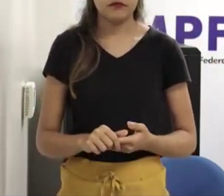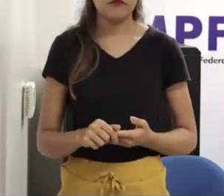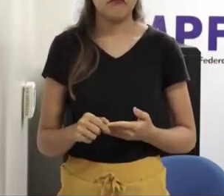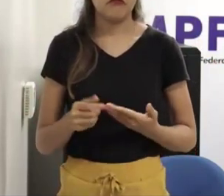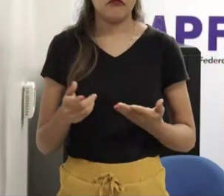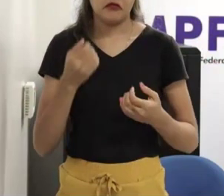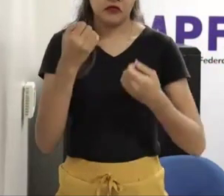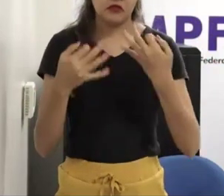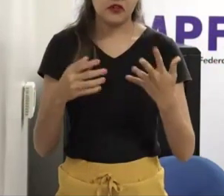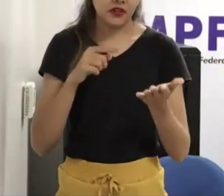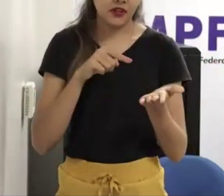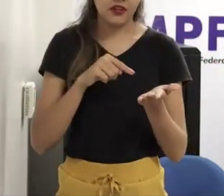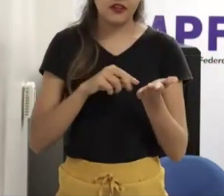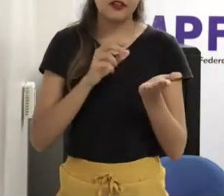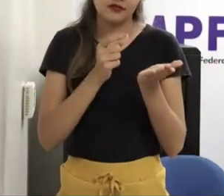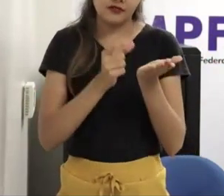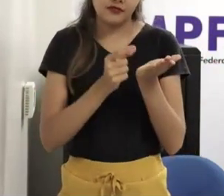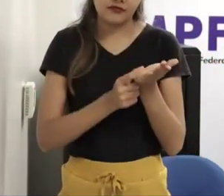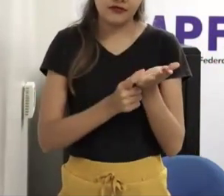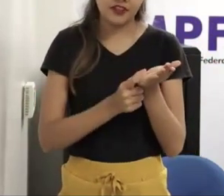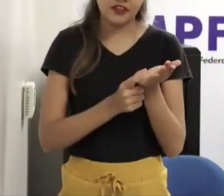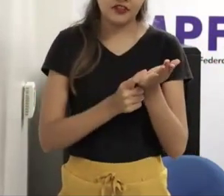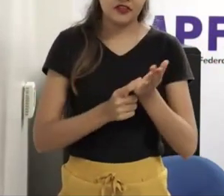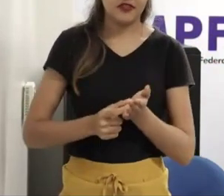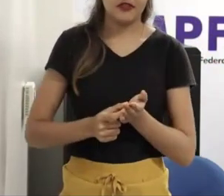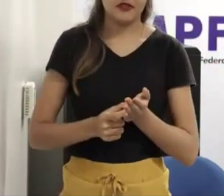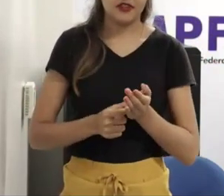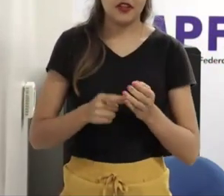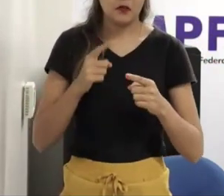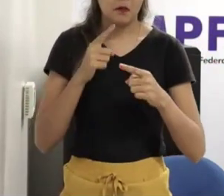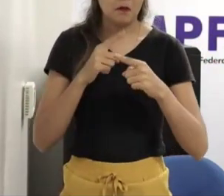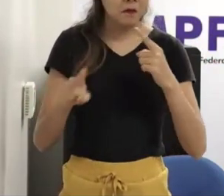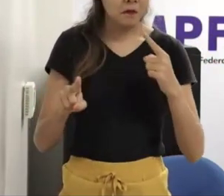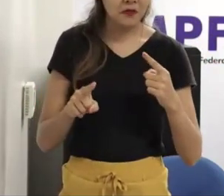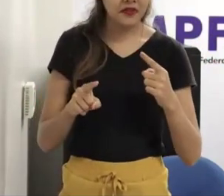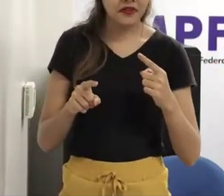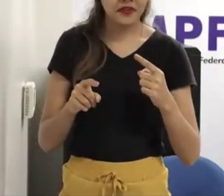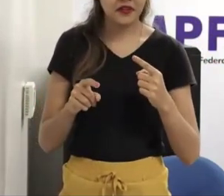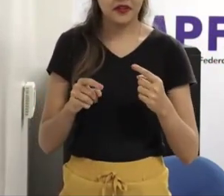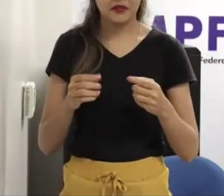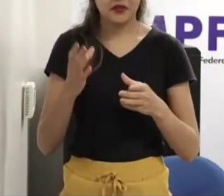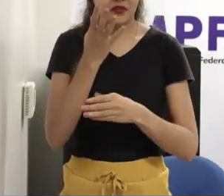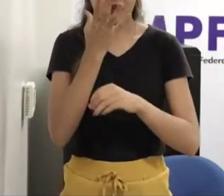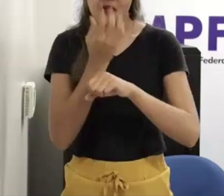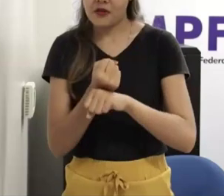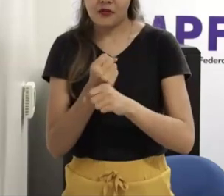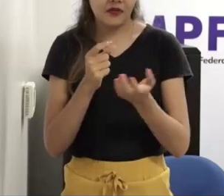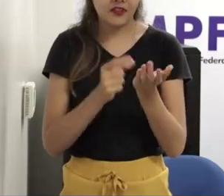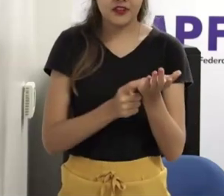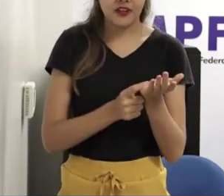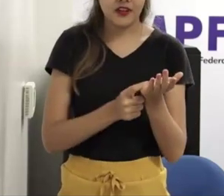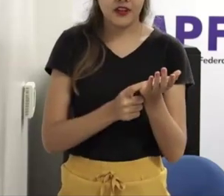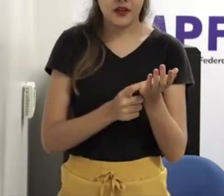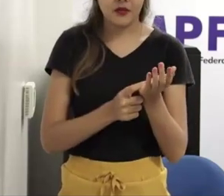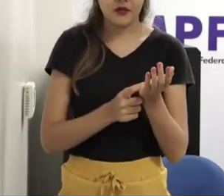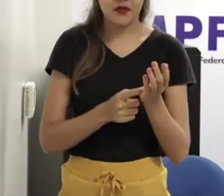pedir um a um para que eu autorize, YouTube, YouTube está proibido, né, no máximo, YouTube